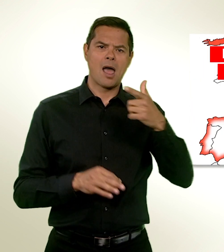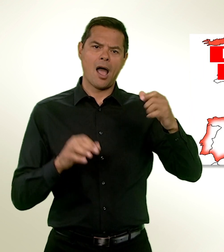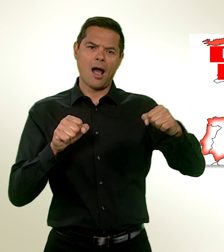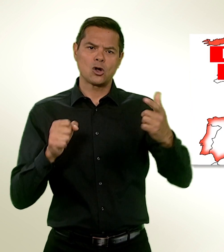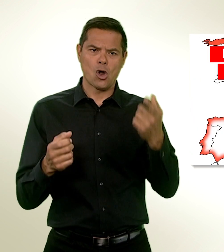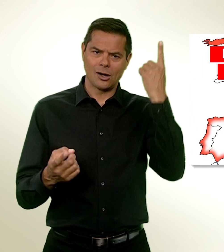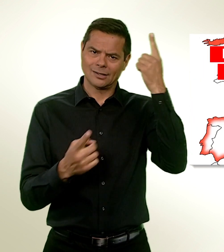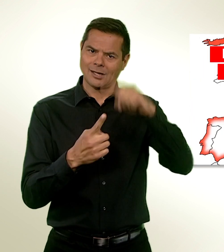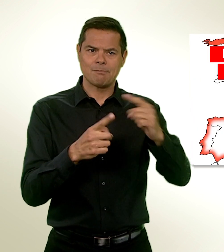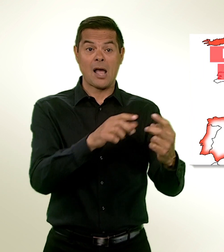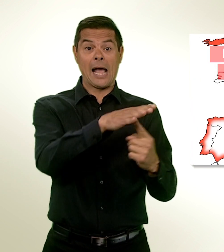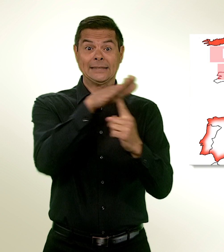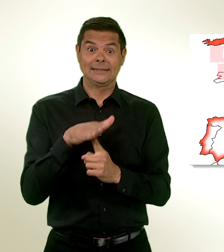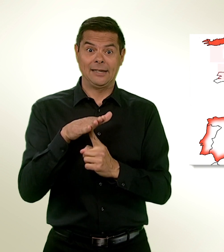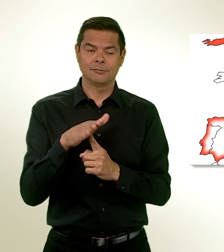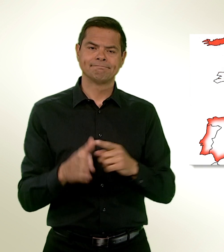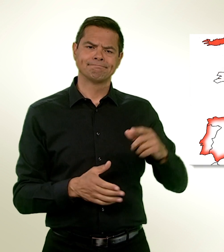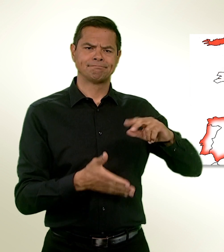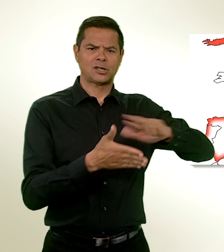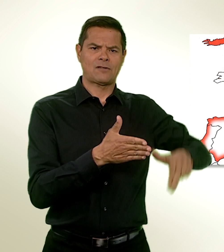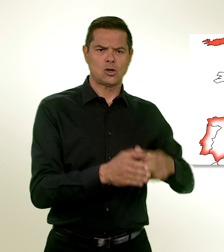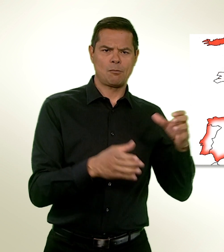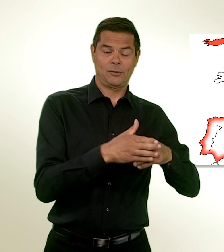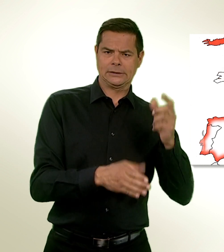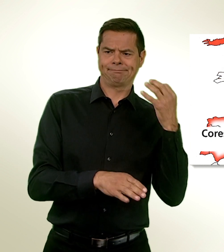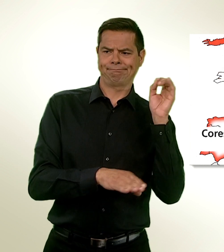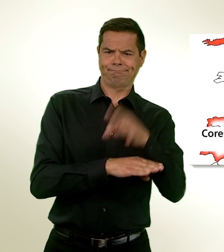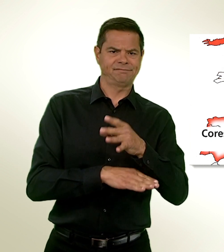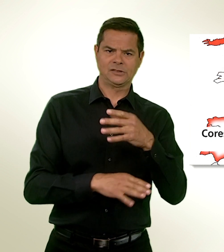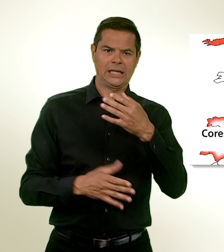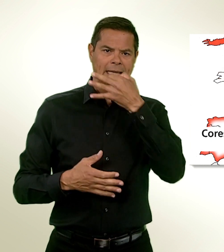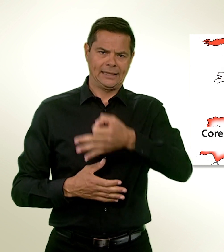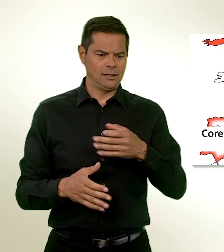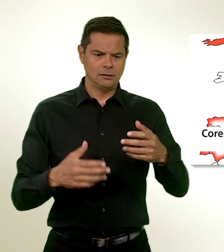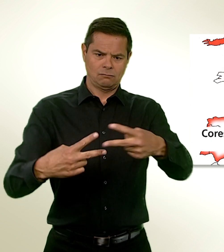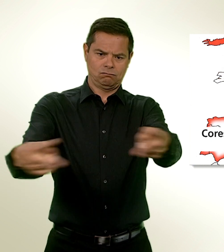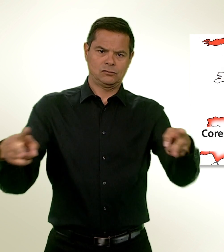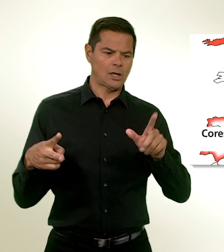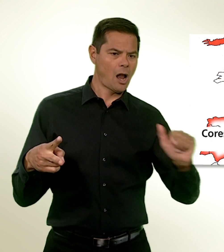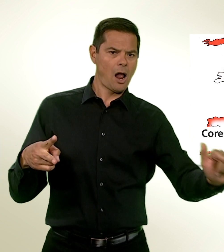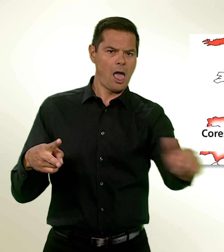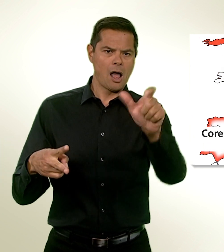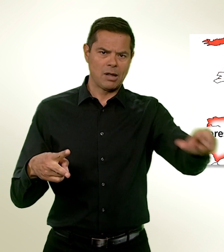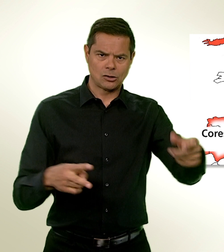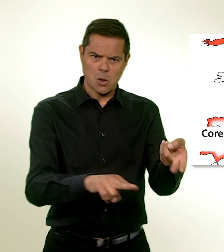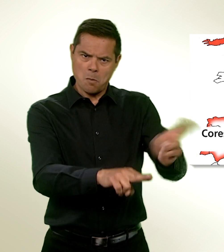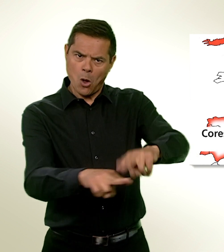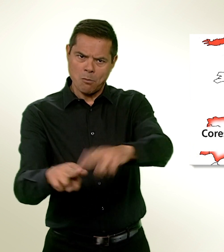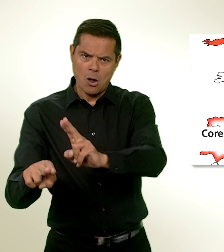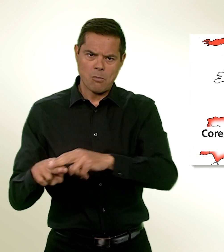Frontex est co-responsable des violences, de la misère et des morts observables aux frontières extérieures. Il lui reproche de participer,